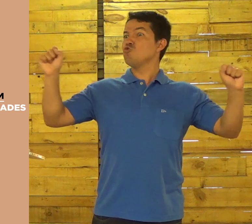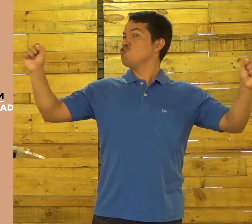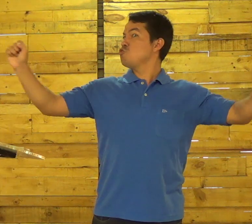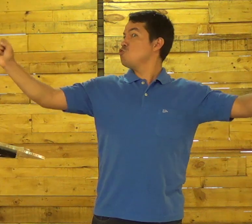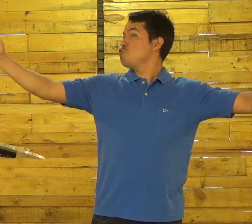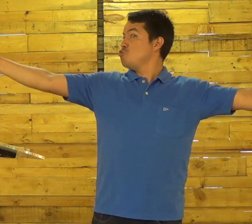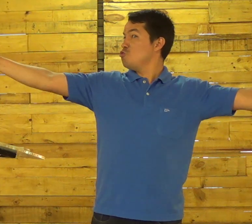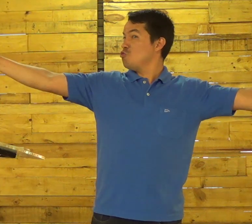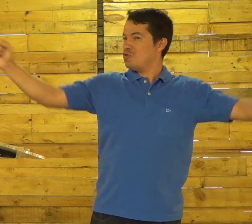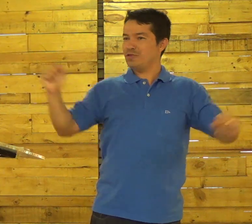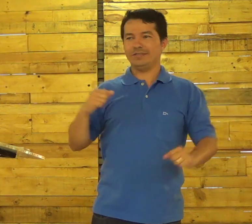terra.